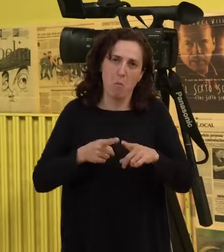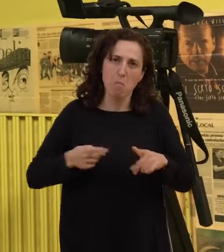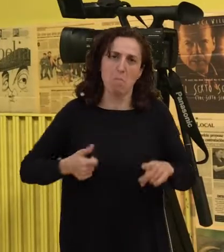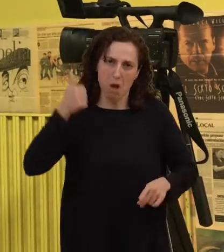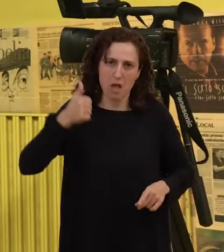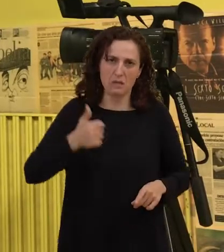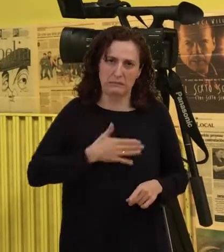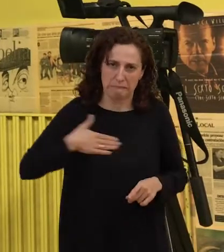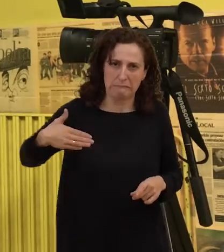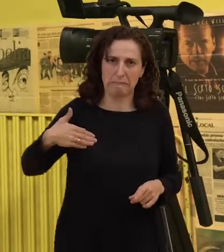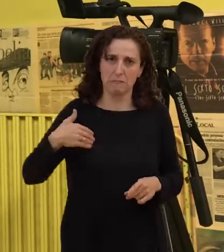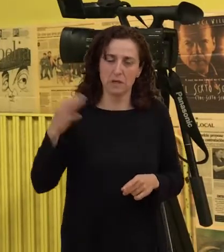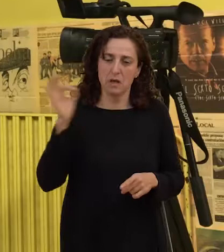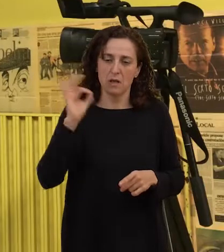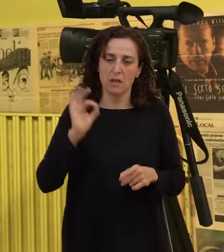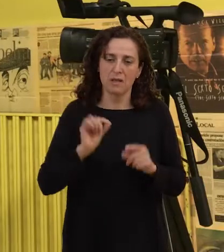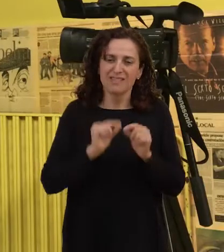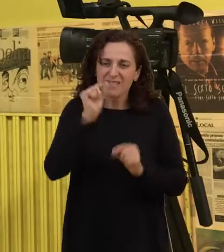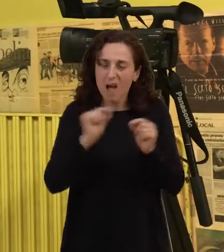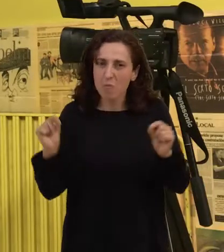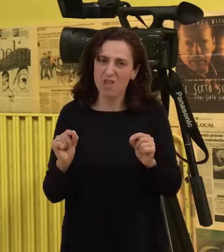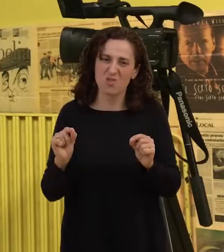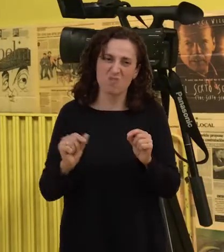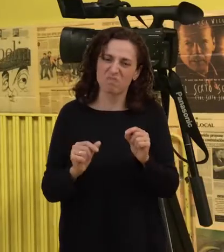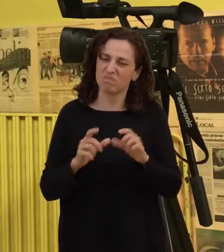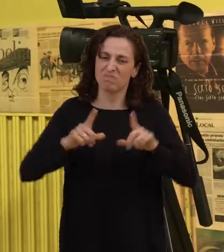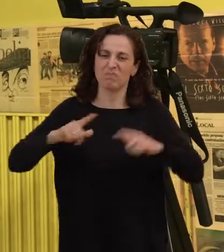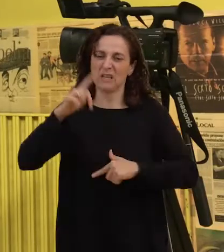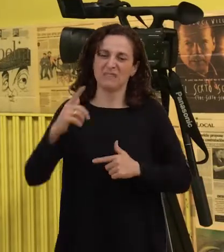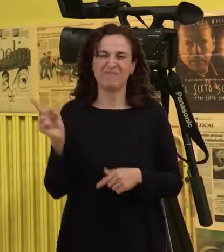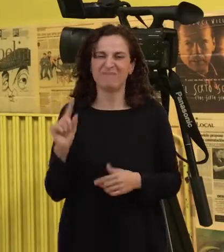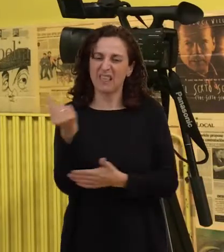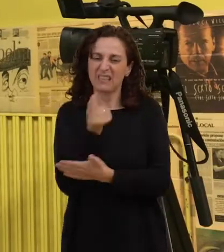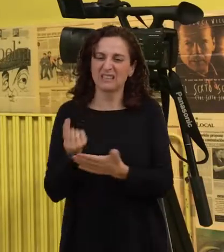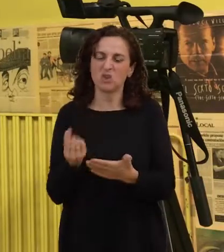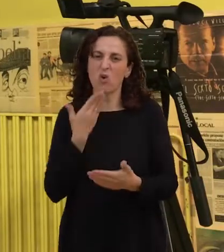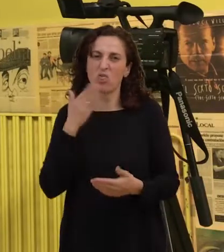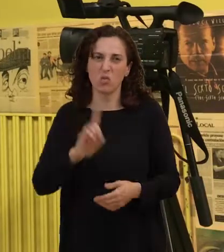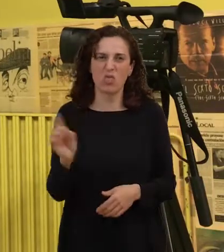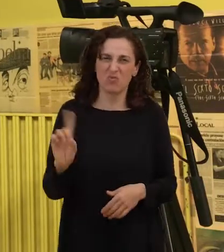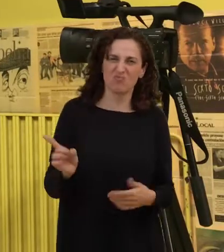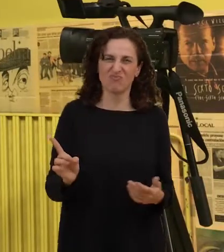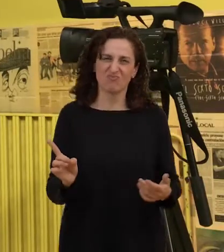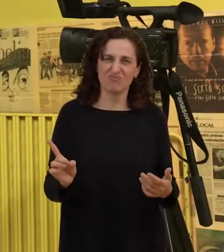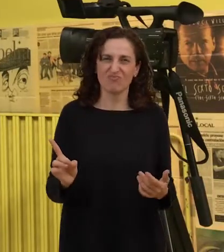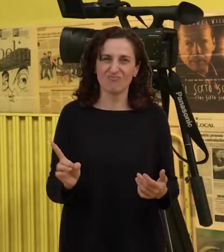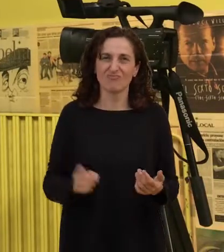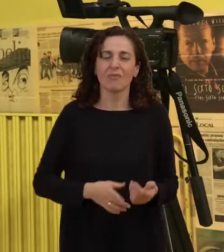ni en tamaño, ni en fórmula, ni en diseño, porque no